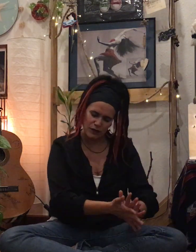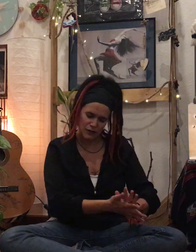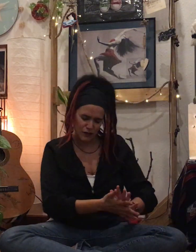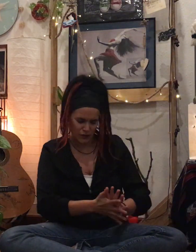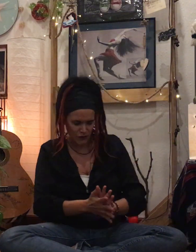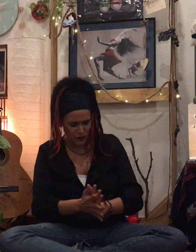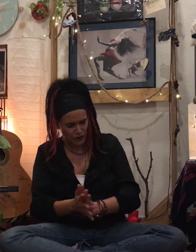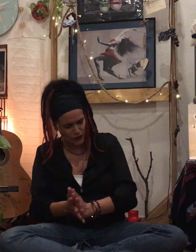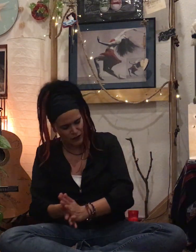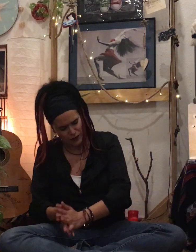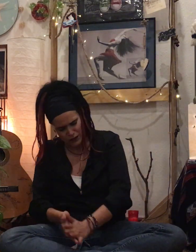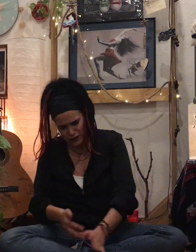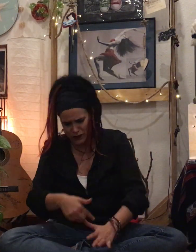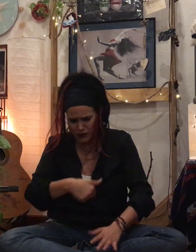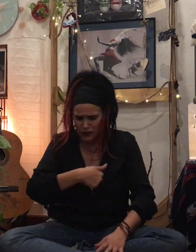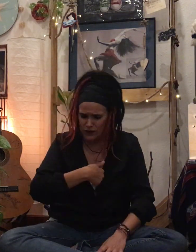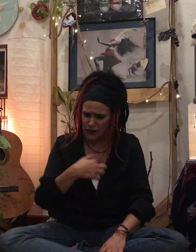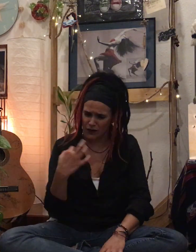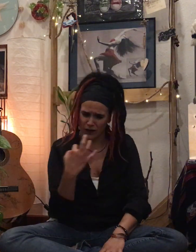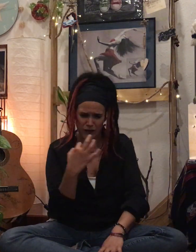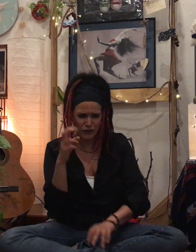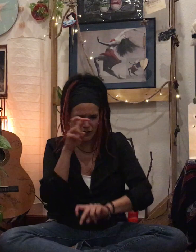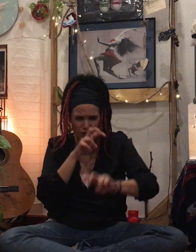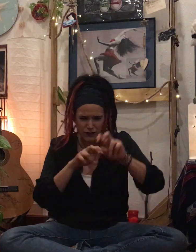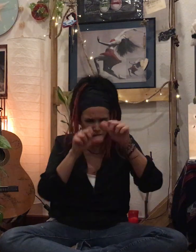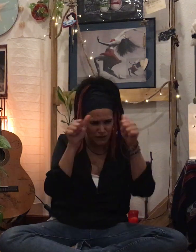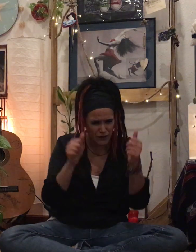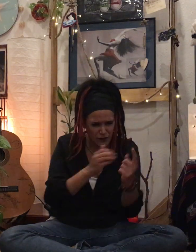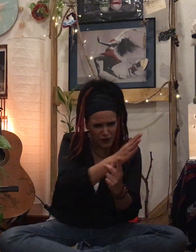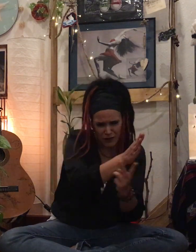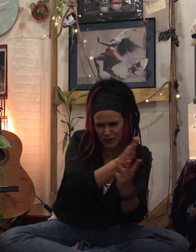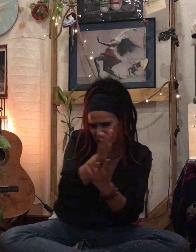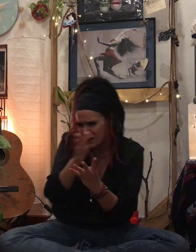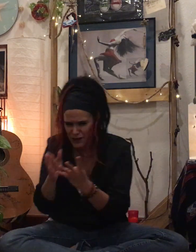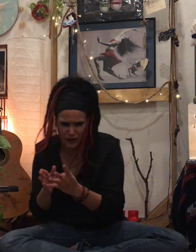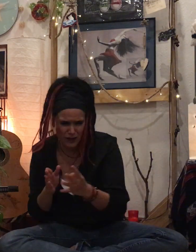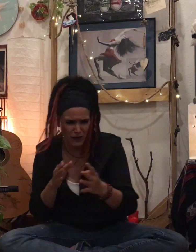De alguna manera tendré que olvidarte